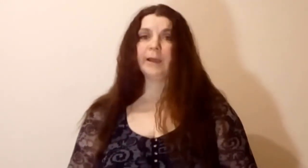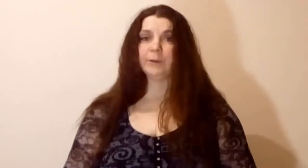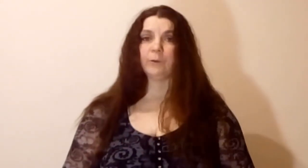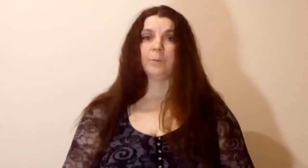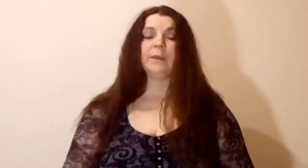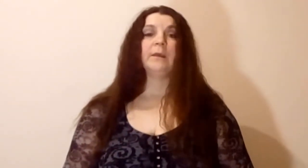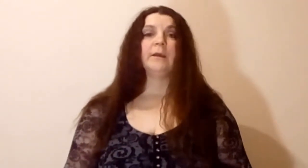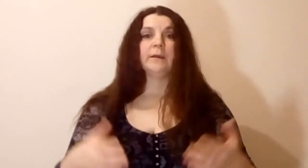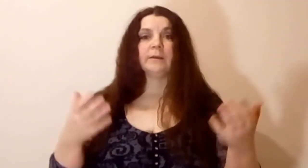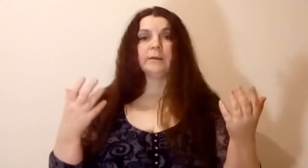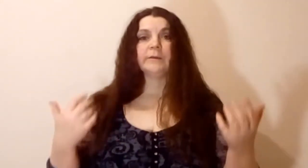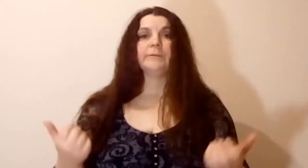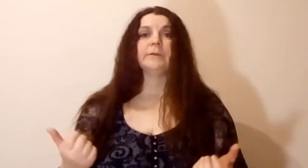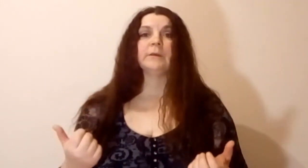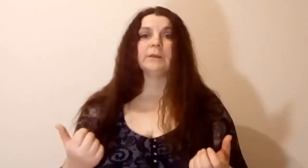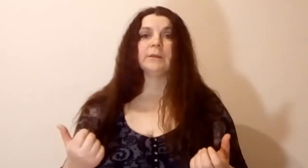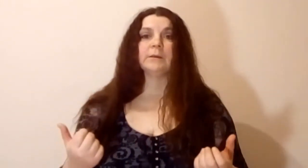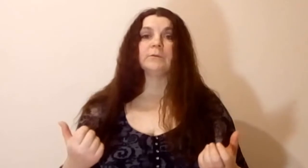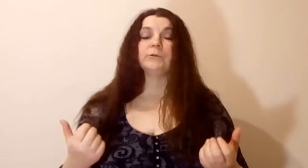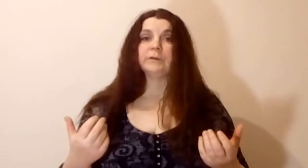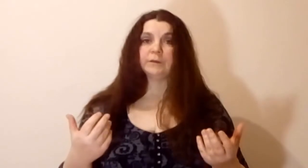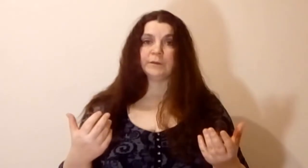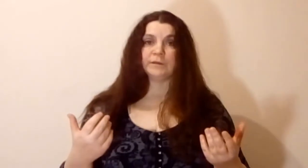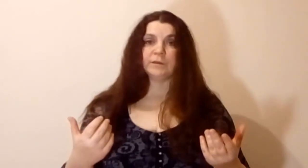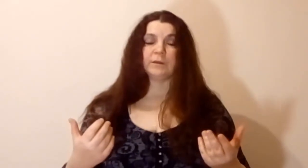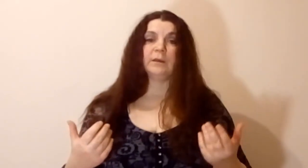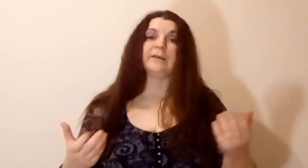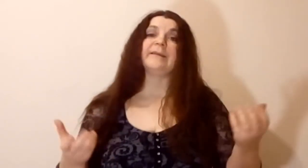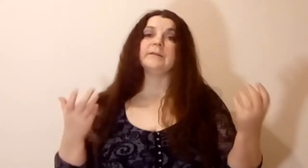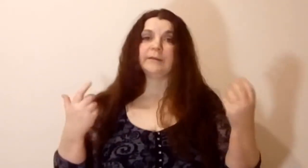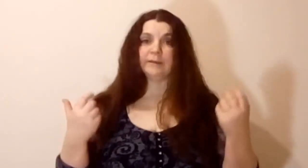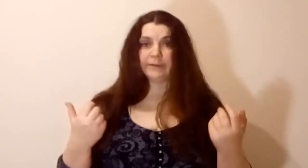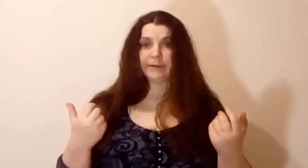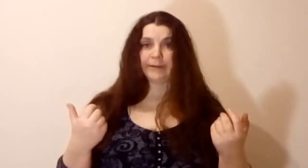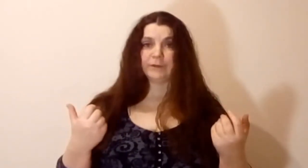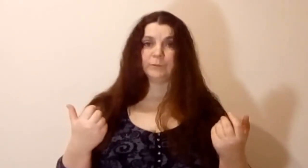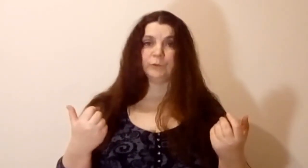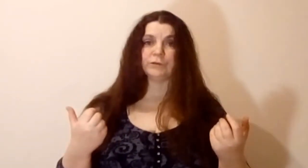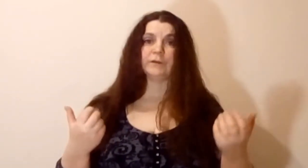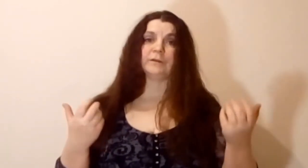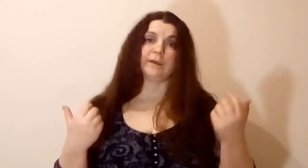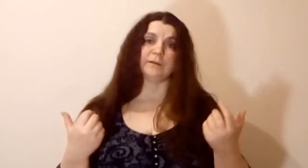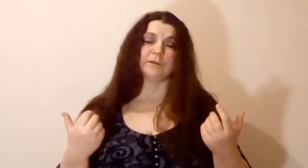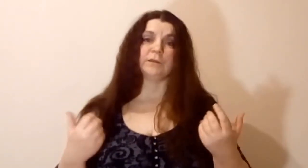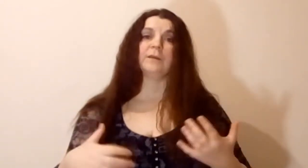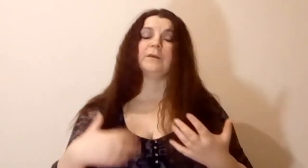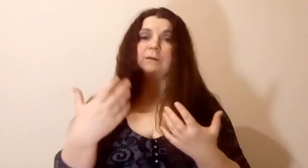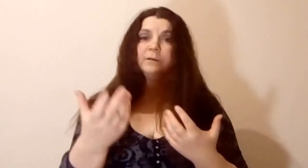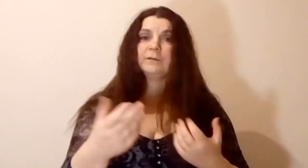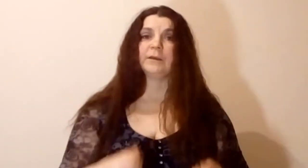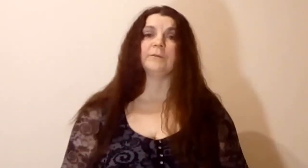камеру. Если вы носите очки, и если есть такая возможность снять очки и снять